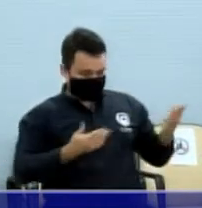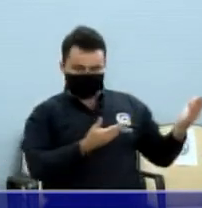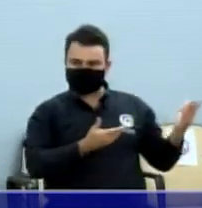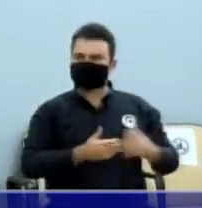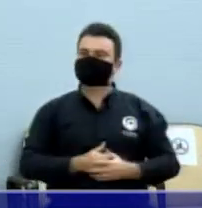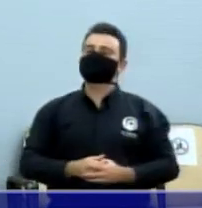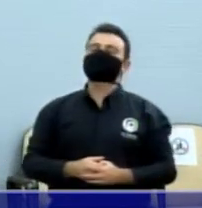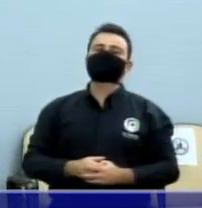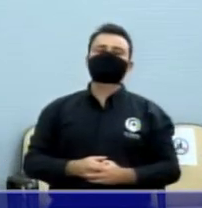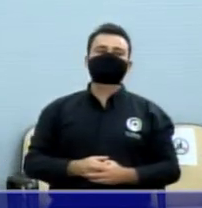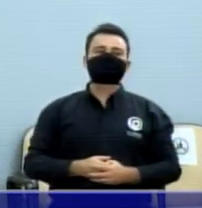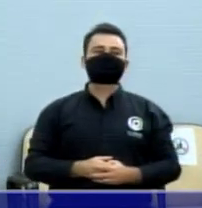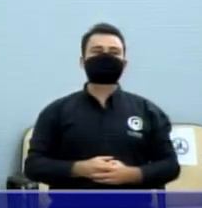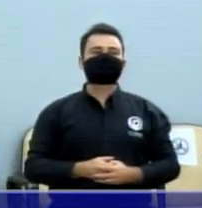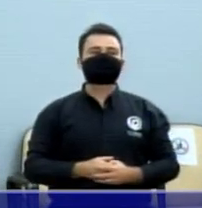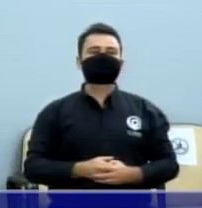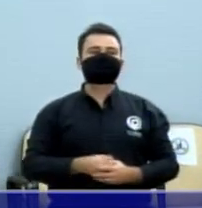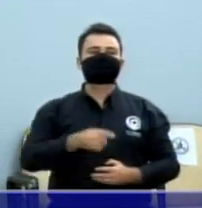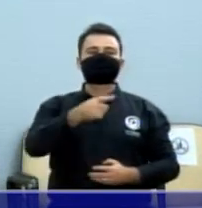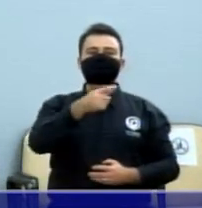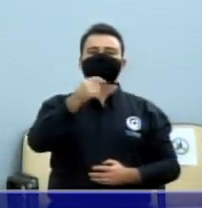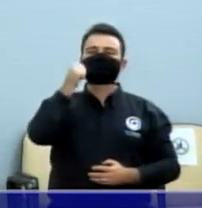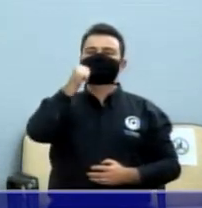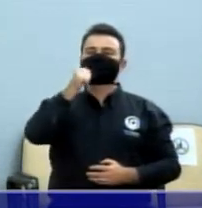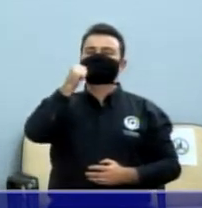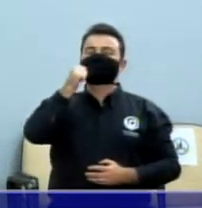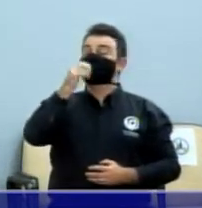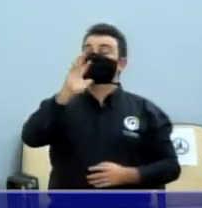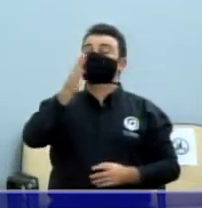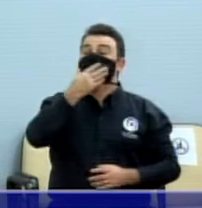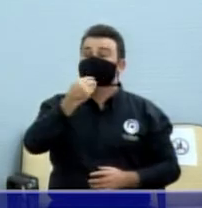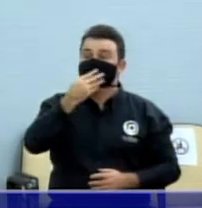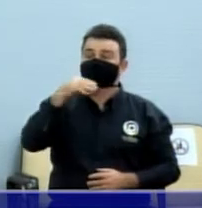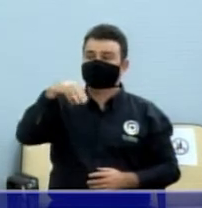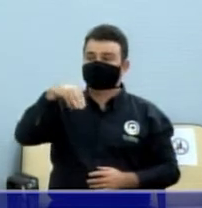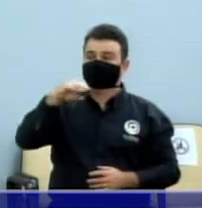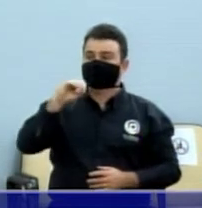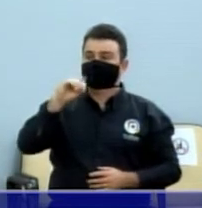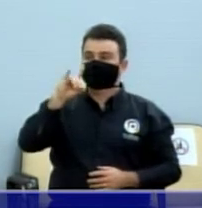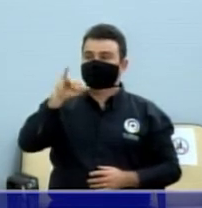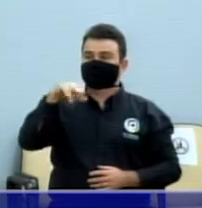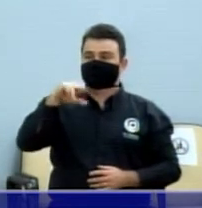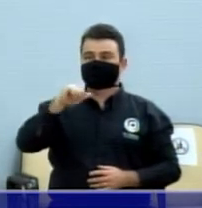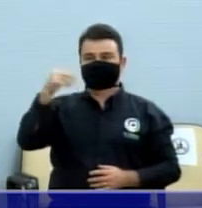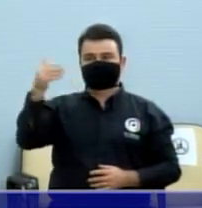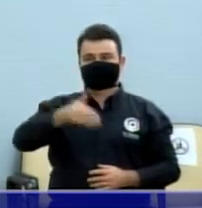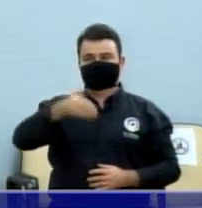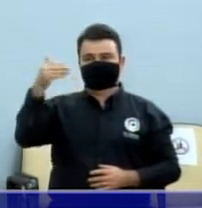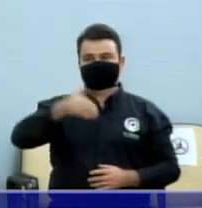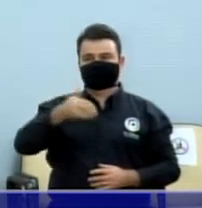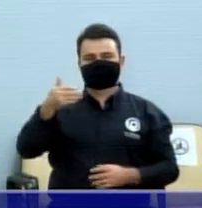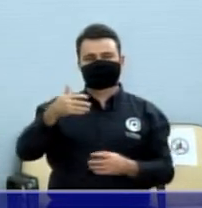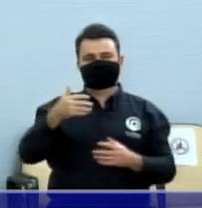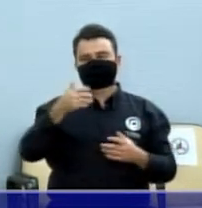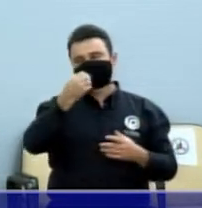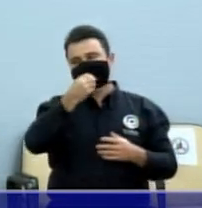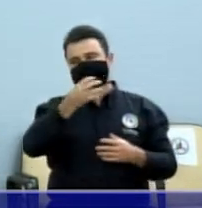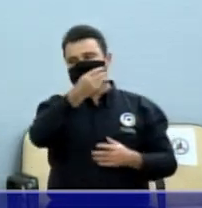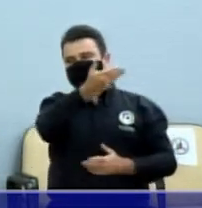agradecer a presença do sempre vereador Molina, homem do bem, companheiro, seja bem-vindo, meu querido.